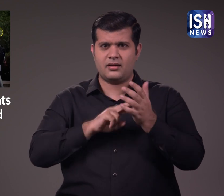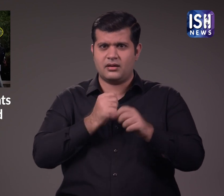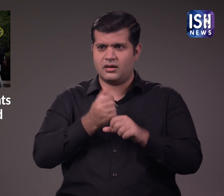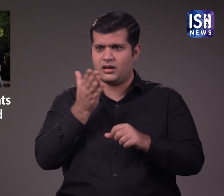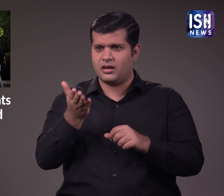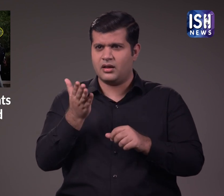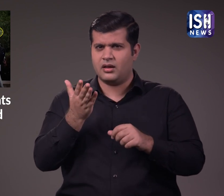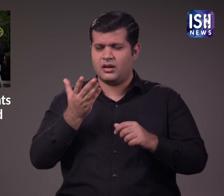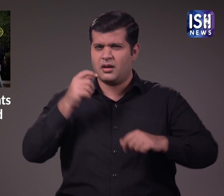ही है